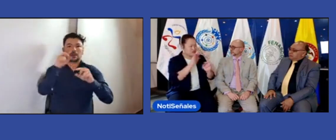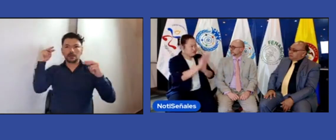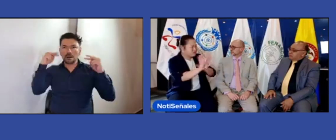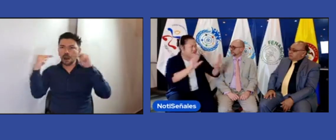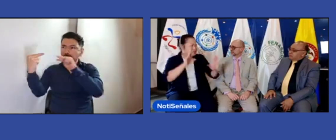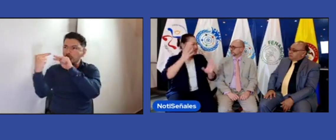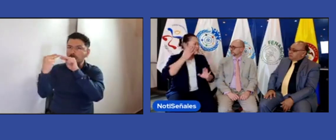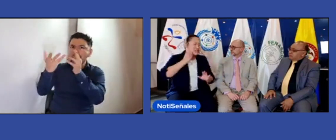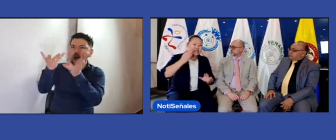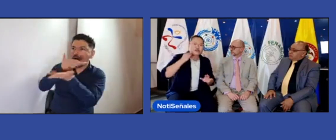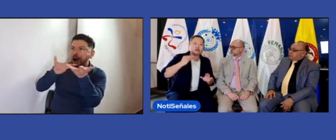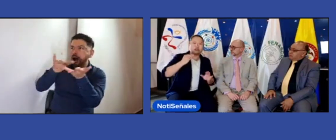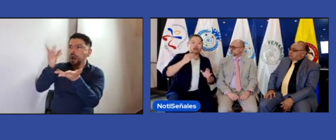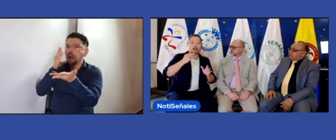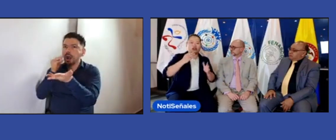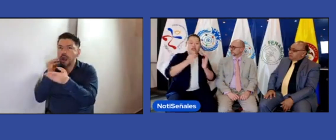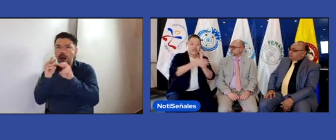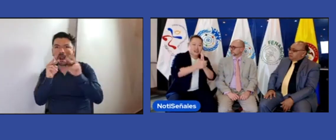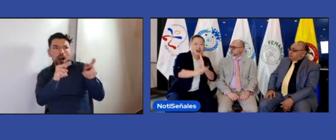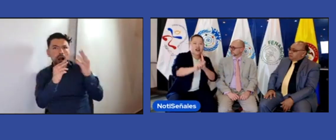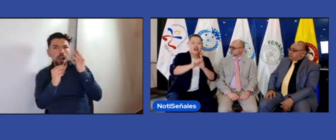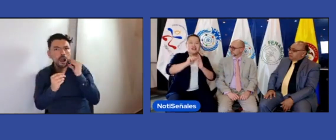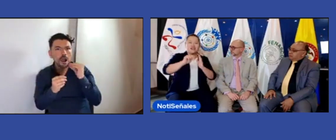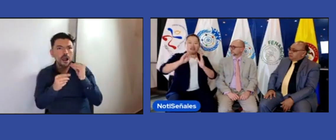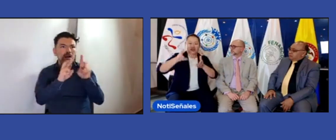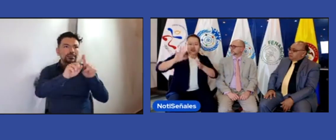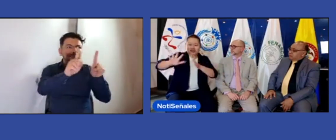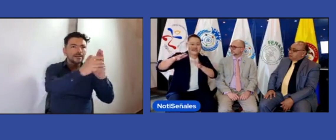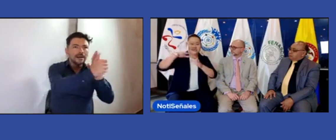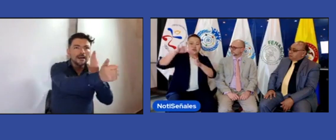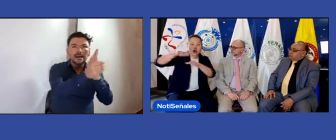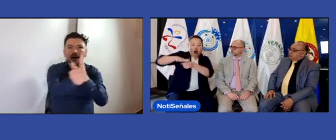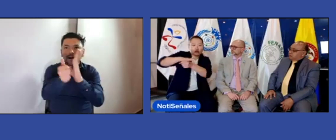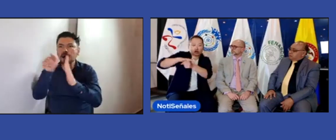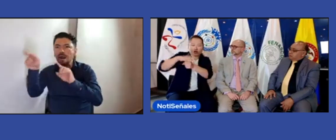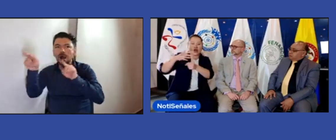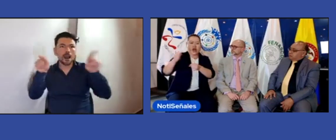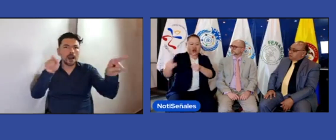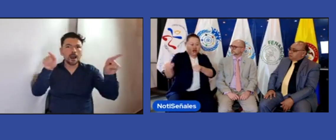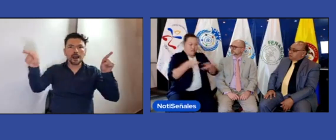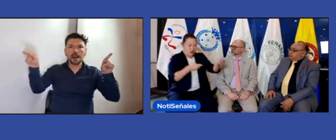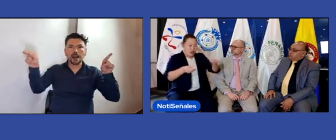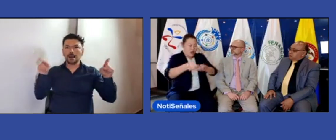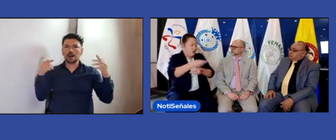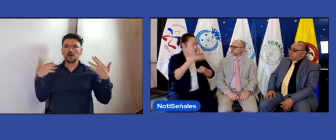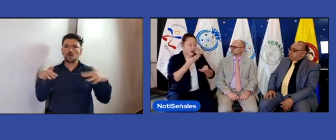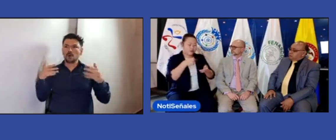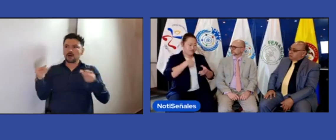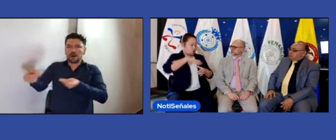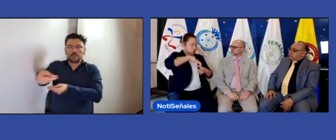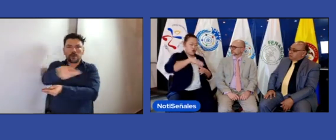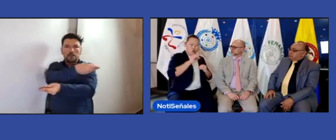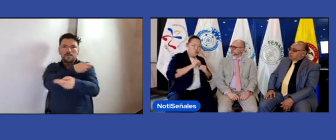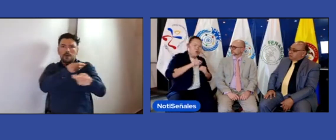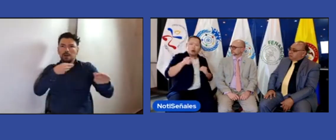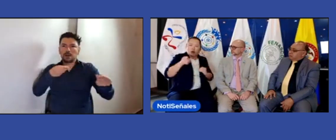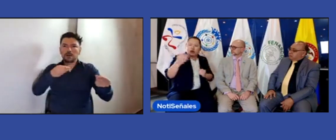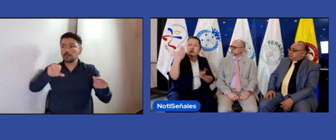desde todo el mundo, buscar la experiencia, las habilidades que cada uno pueda tener y que